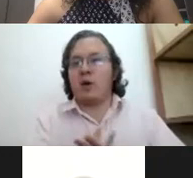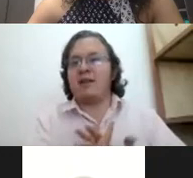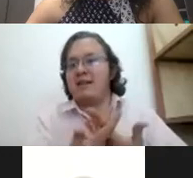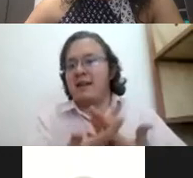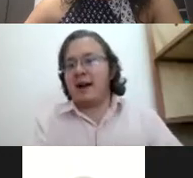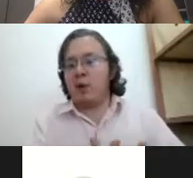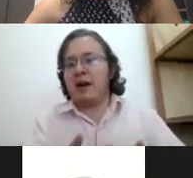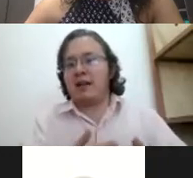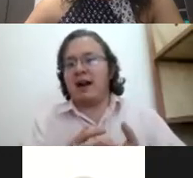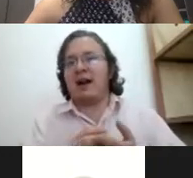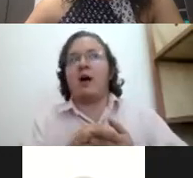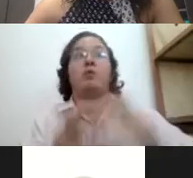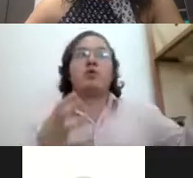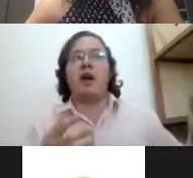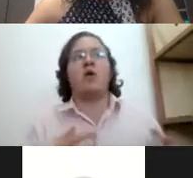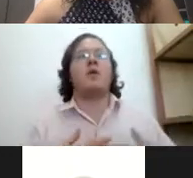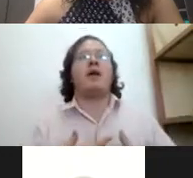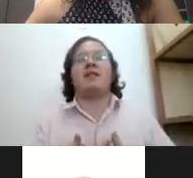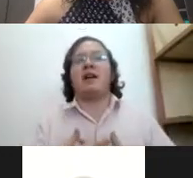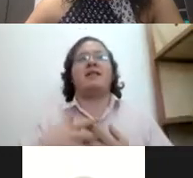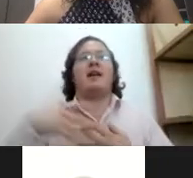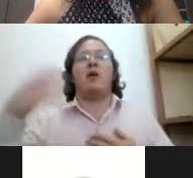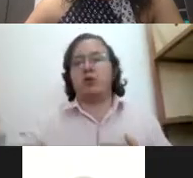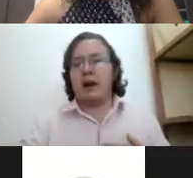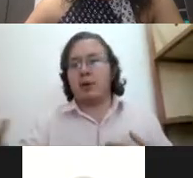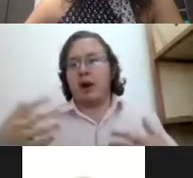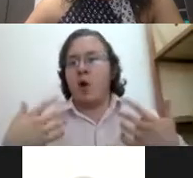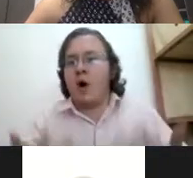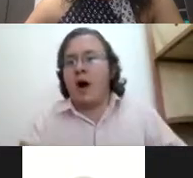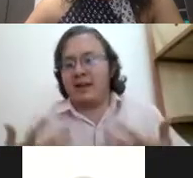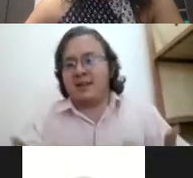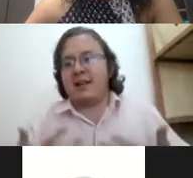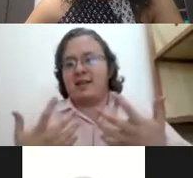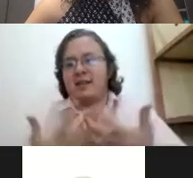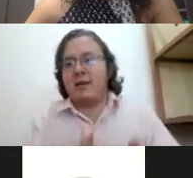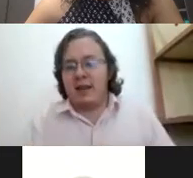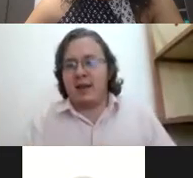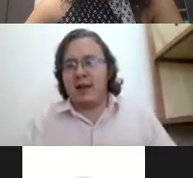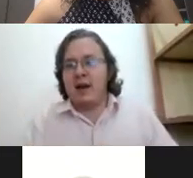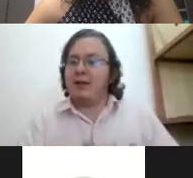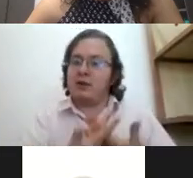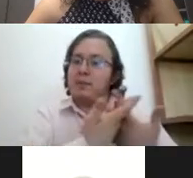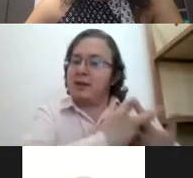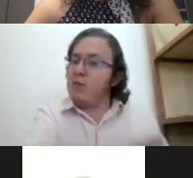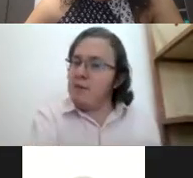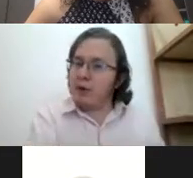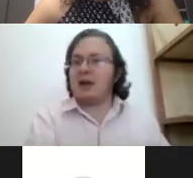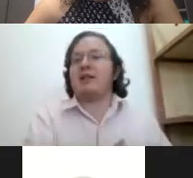de ruedas y ni siquiera pueden entrar a un museo no pueden entrar ni siquiera a un hotel porque no existe la accesibilidad es otra parte muy importante